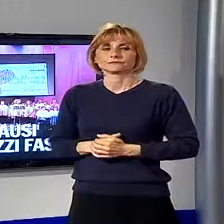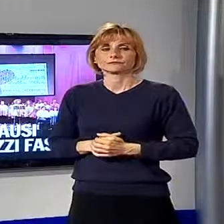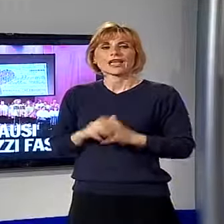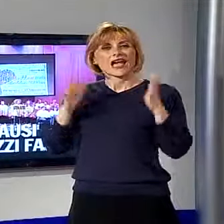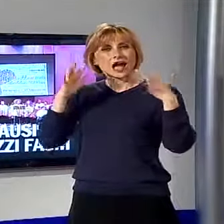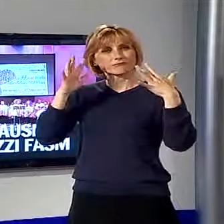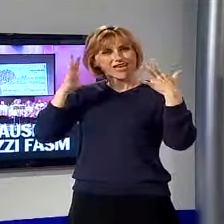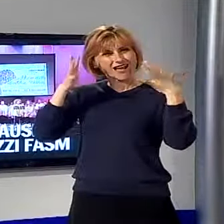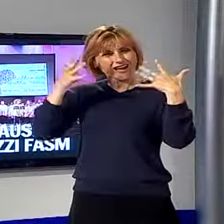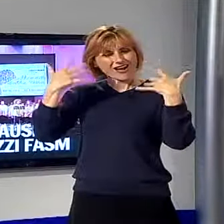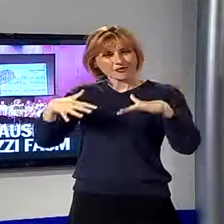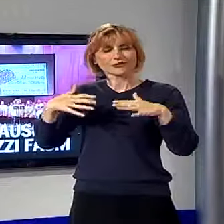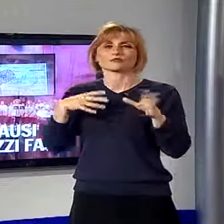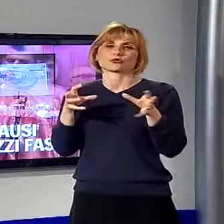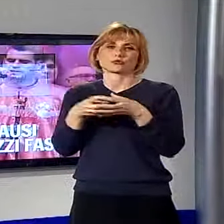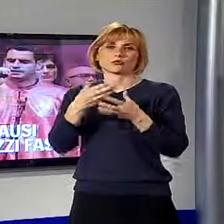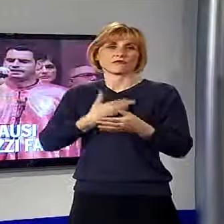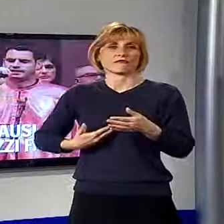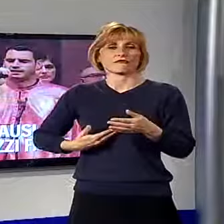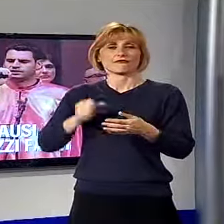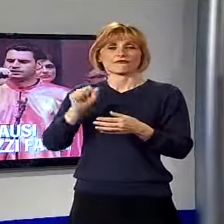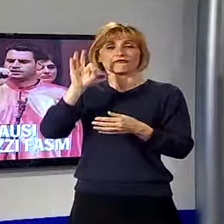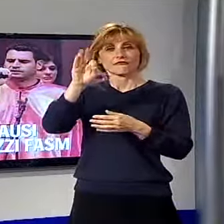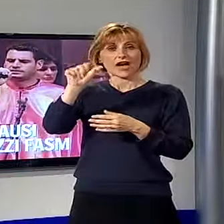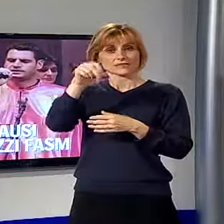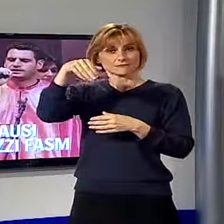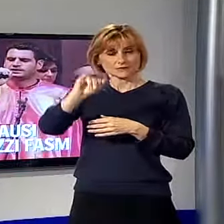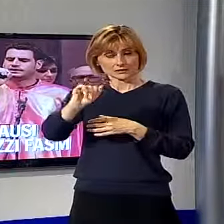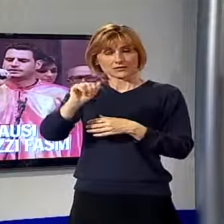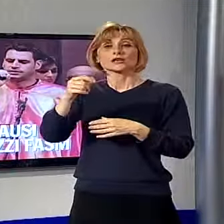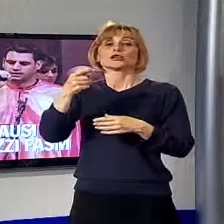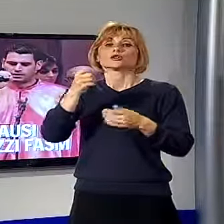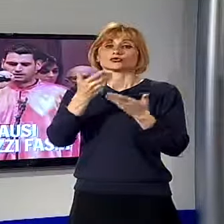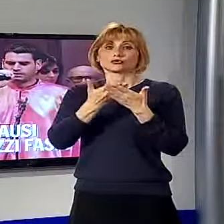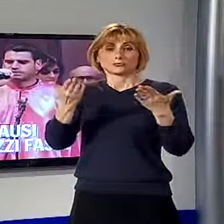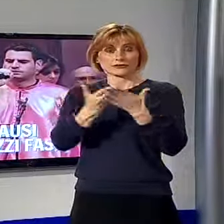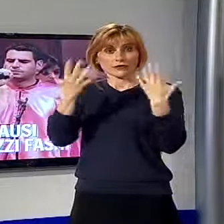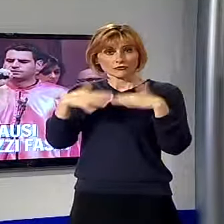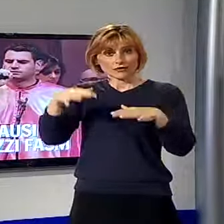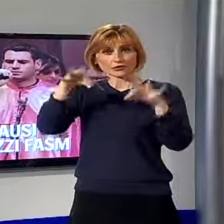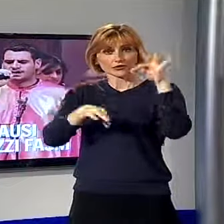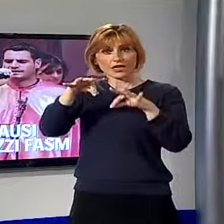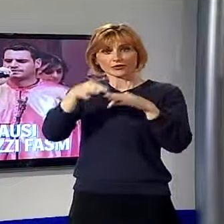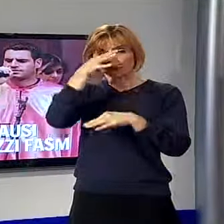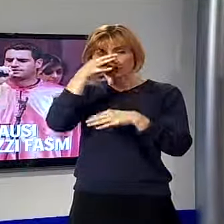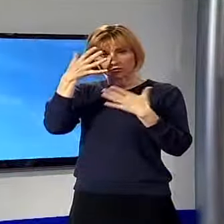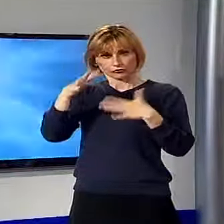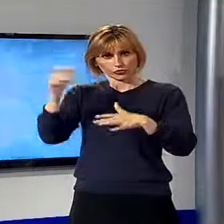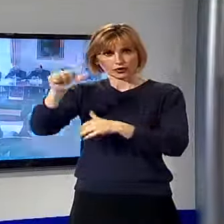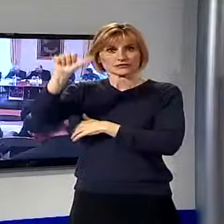Antiapplausi per i ragazzi Fasm, grande successo per lo spettacolo andato in scena sabato sera al Teatro del Giro.